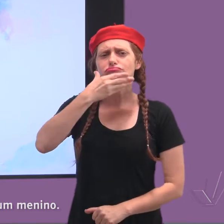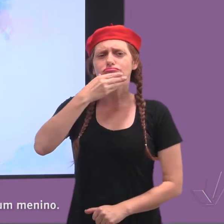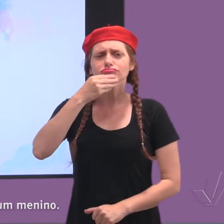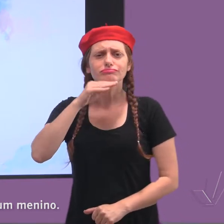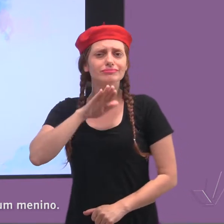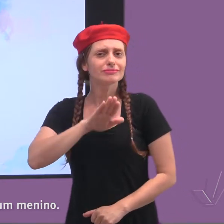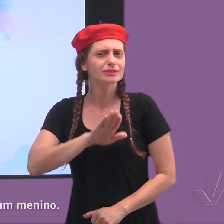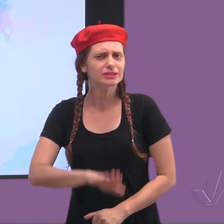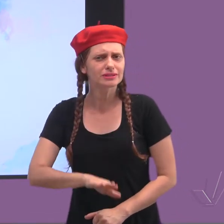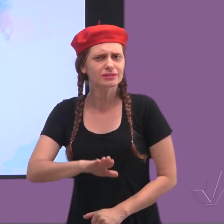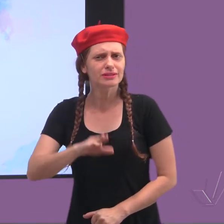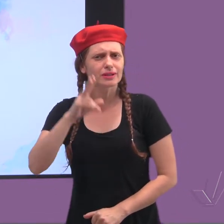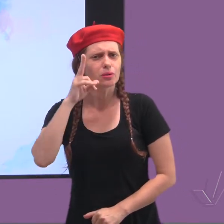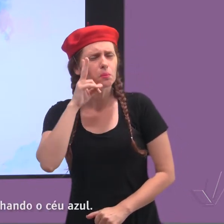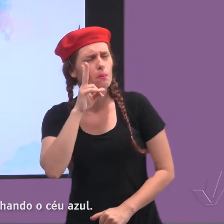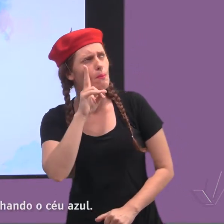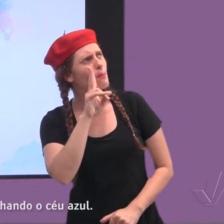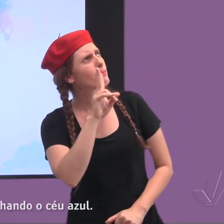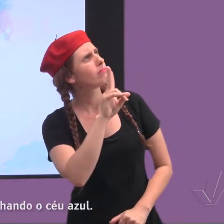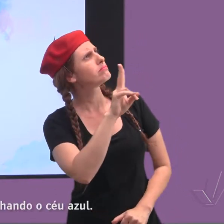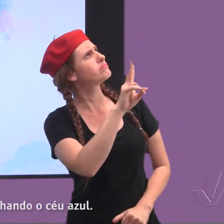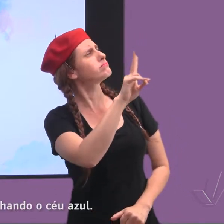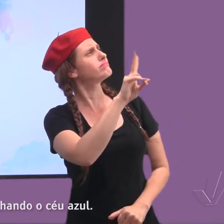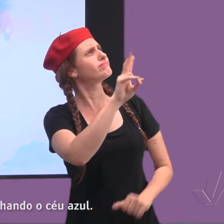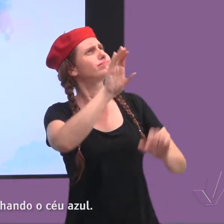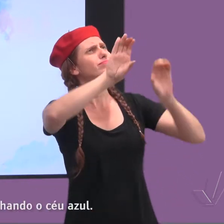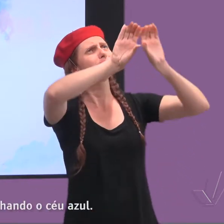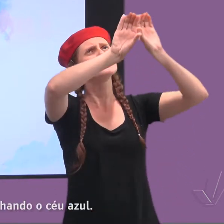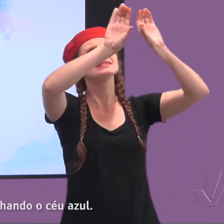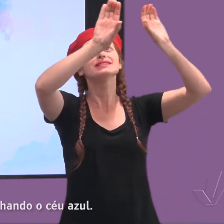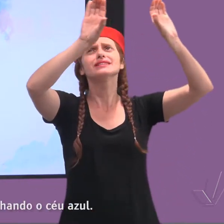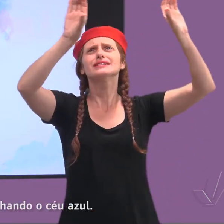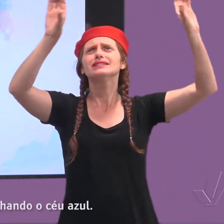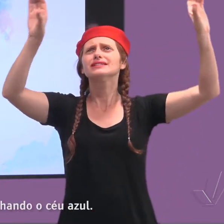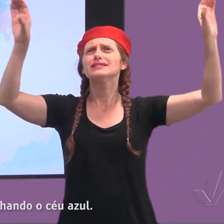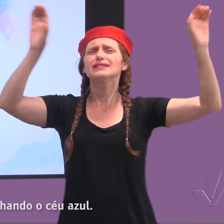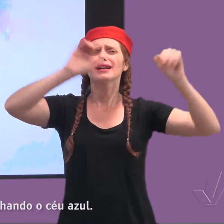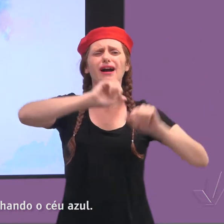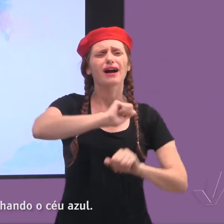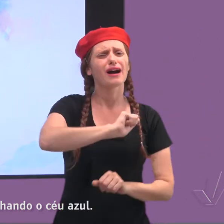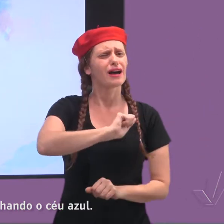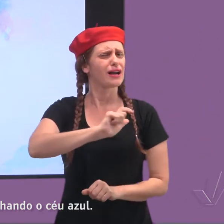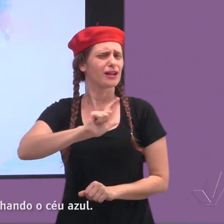menino. Ele estava olhando o céu azul.